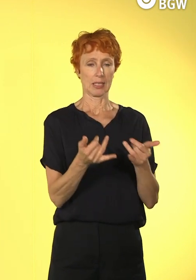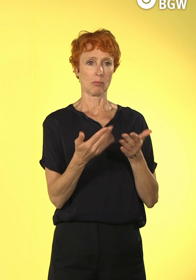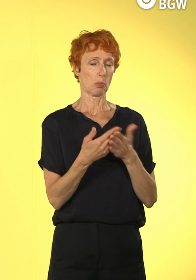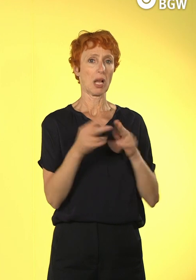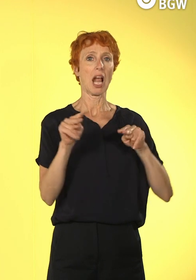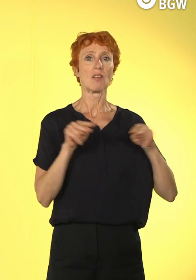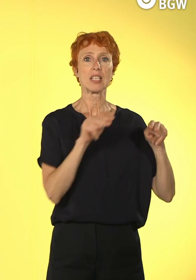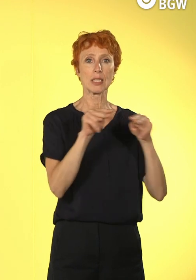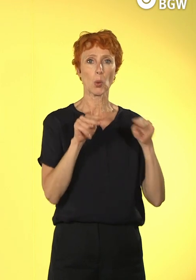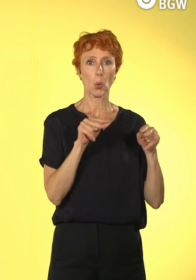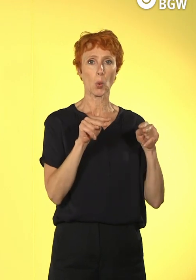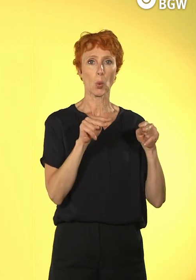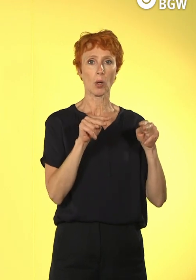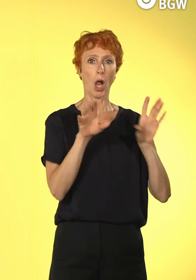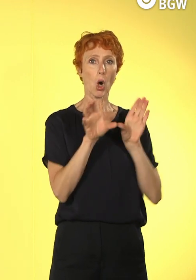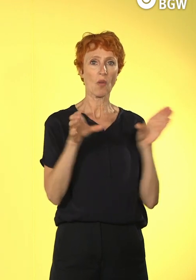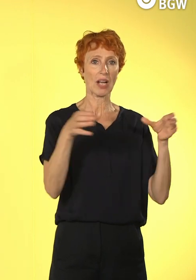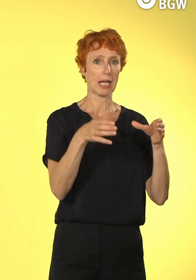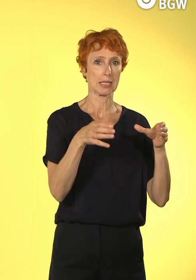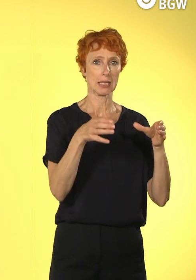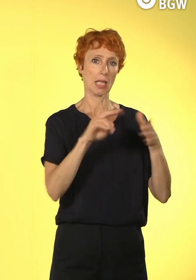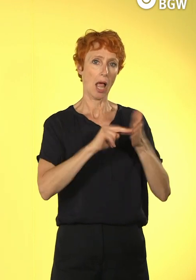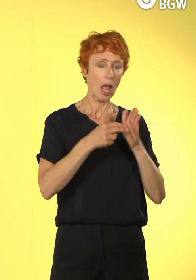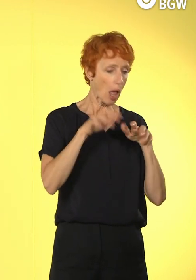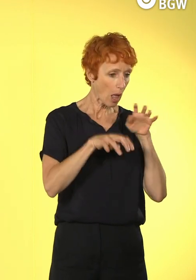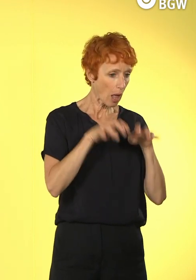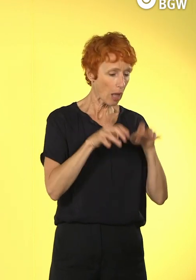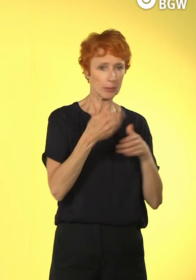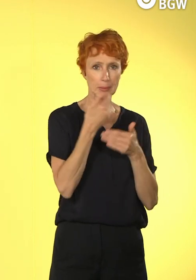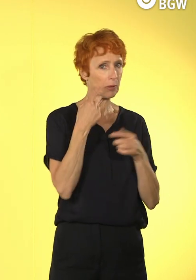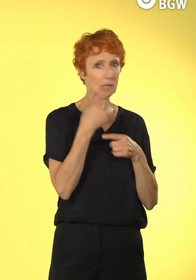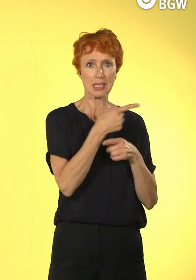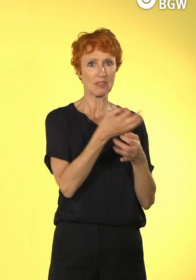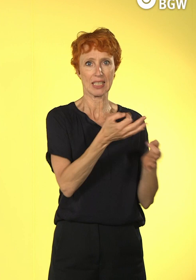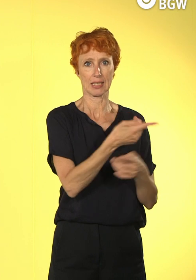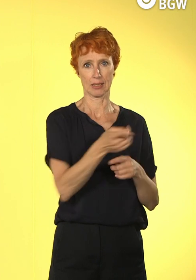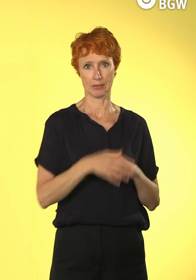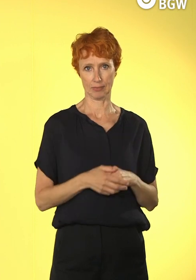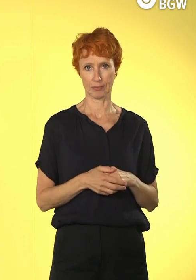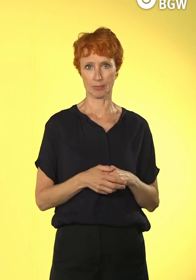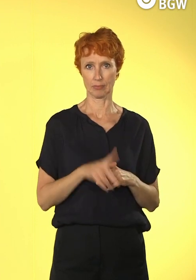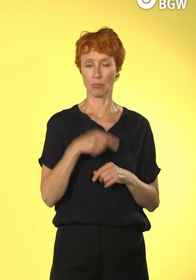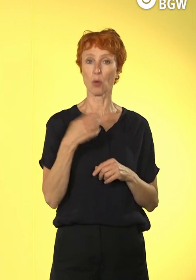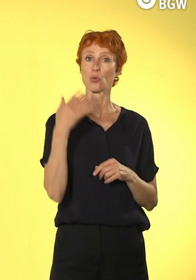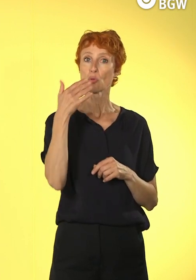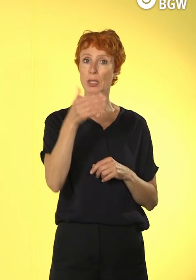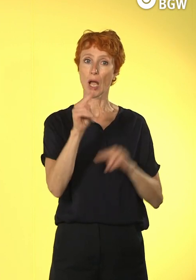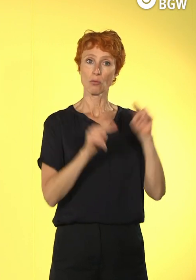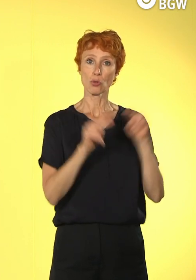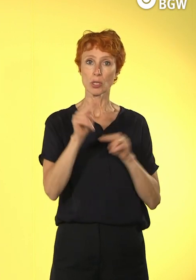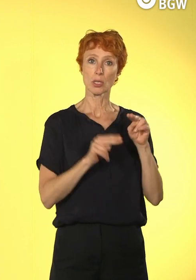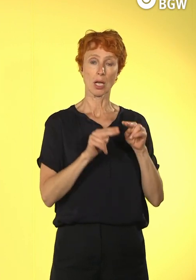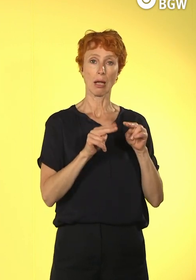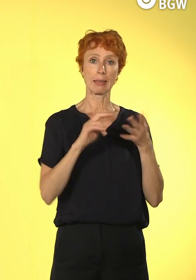Videokonferenzen einrichten oder das, was wir auch dann, was wir auch nach und nach entwickelt haben und zur Verfügung gestellt haben, konnten sie nicht nutzen.